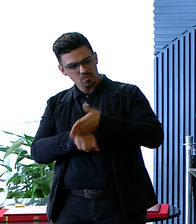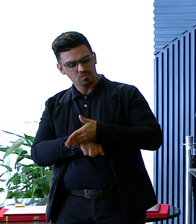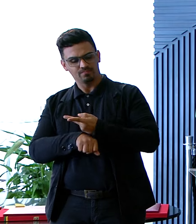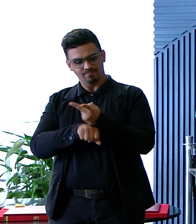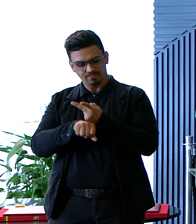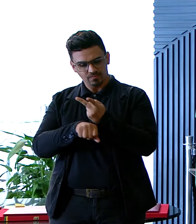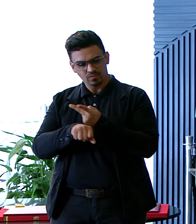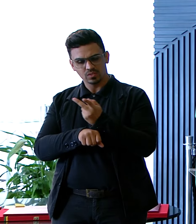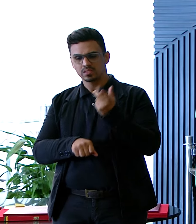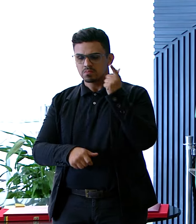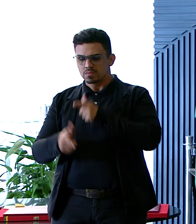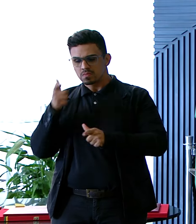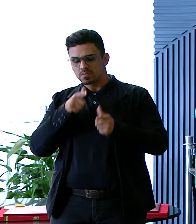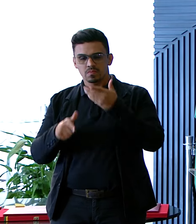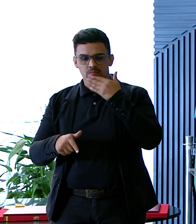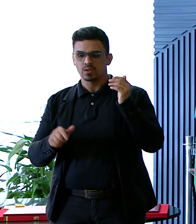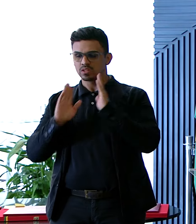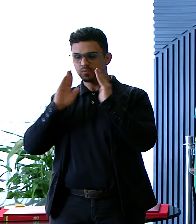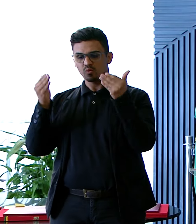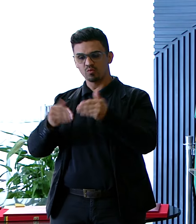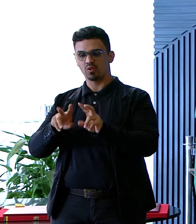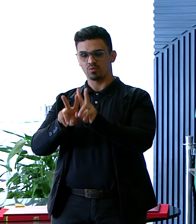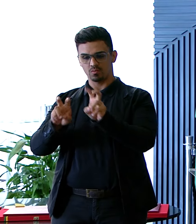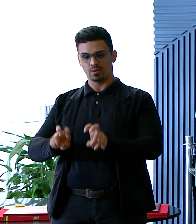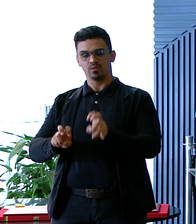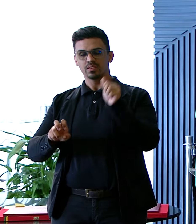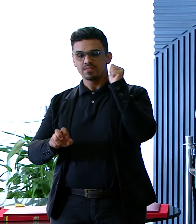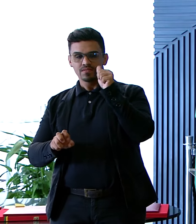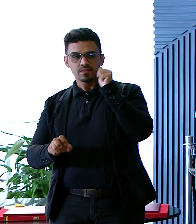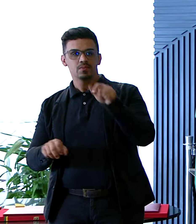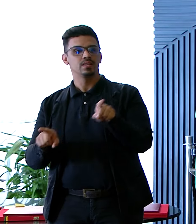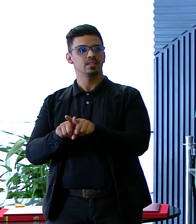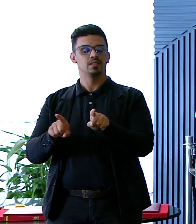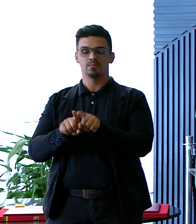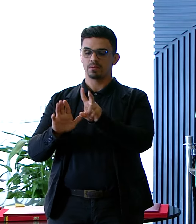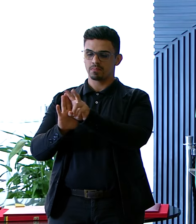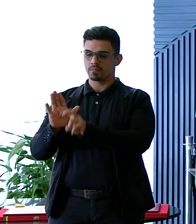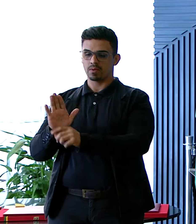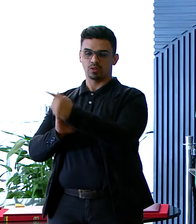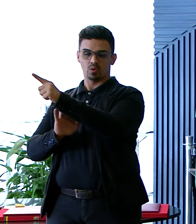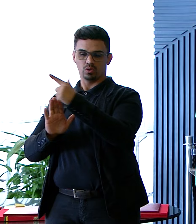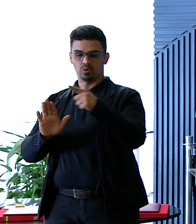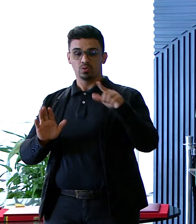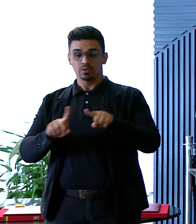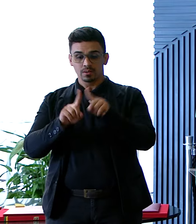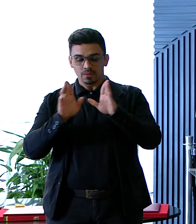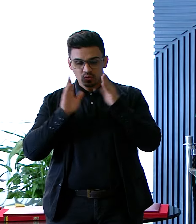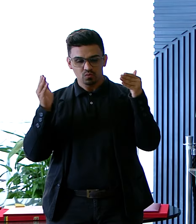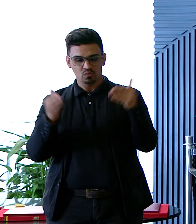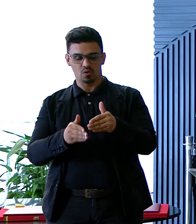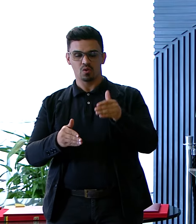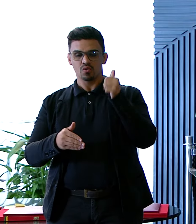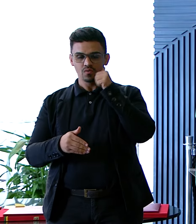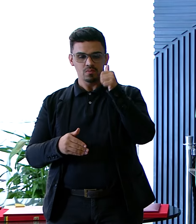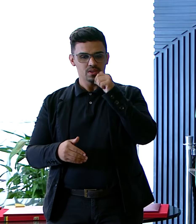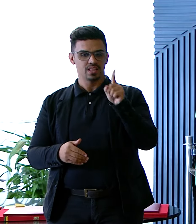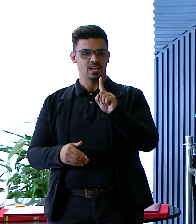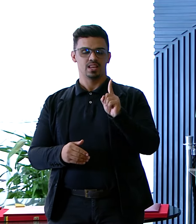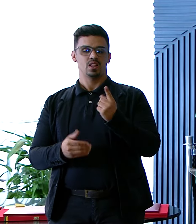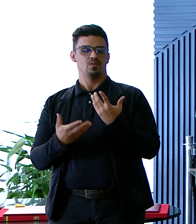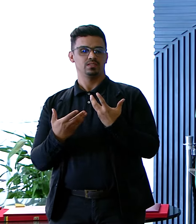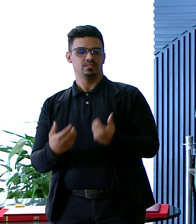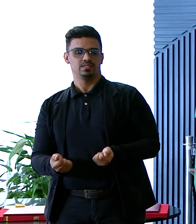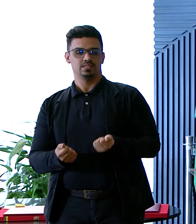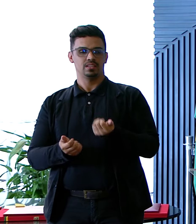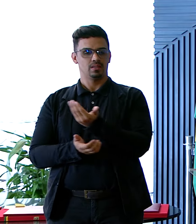ligado A pauta feminina E a outras pautas Mas na pauta feminina Maria do Rosário Ele não baixa a guarda Eu me lembro Quando nós